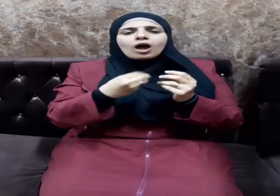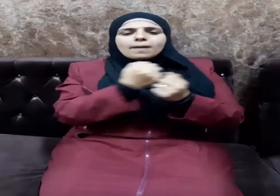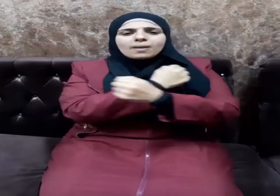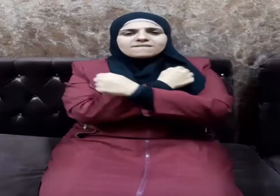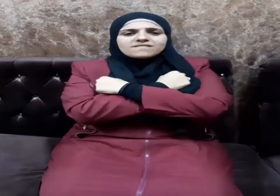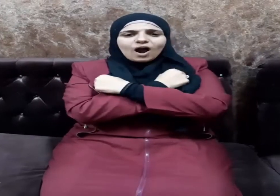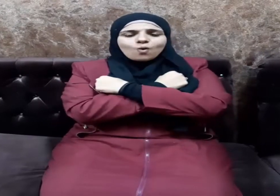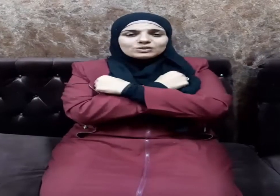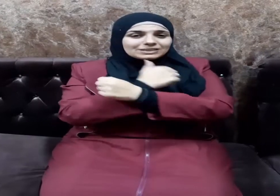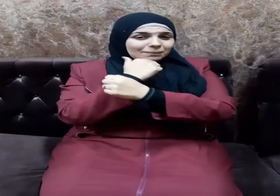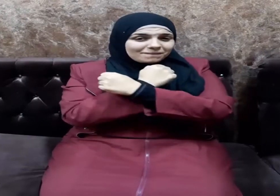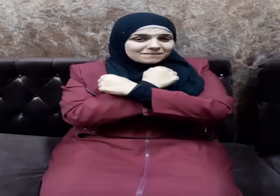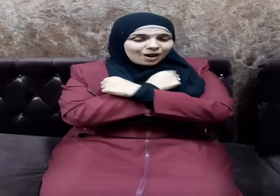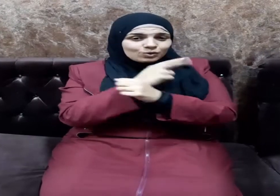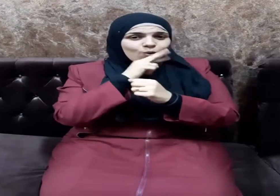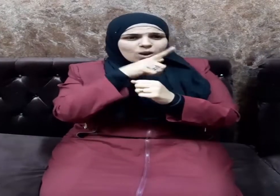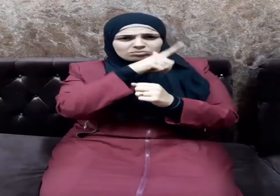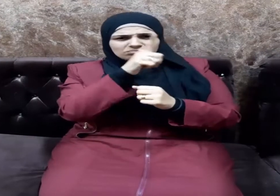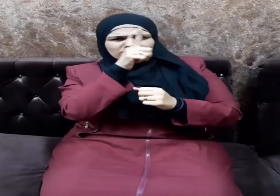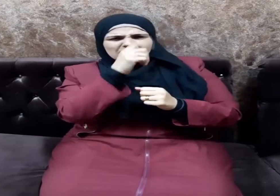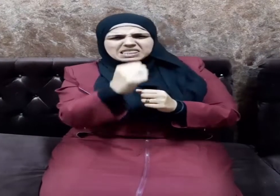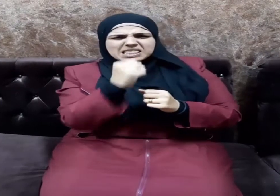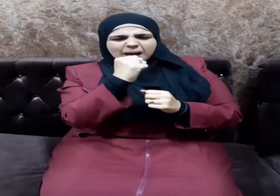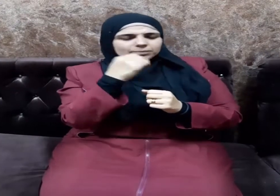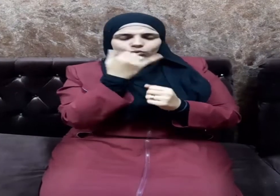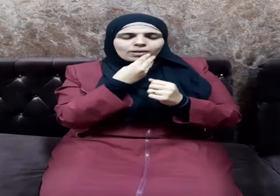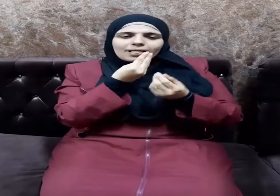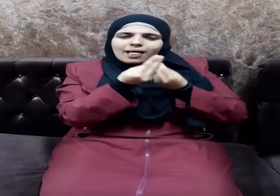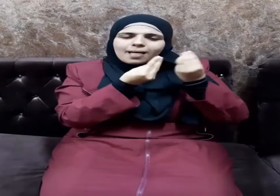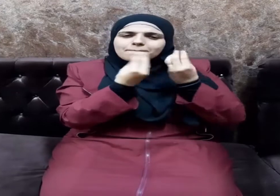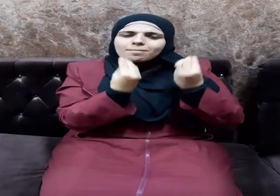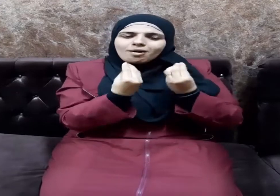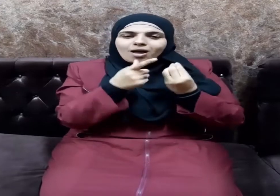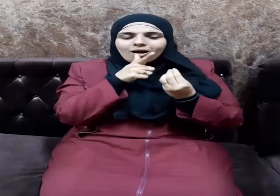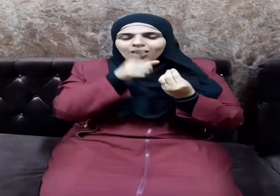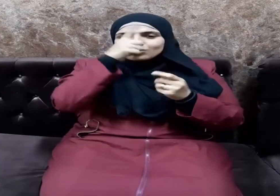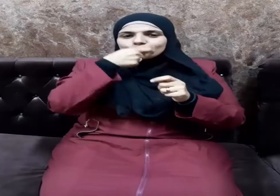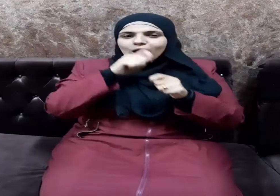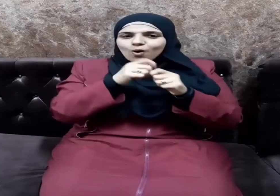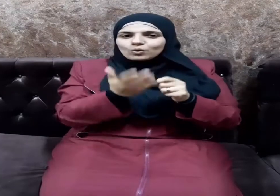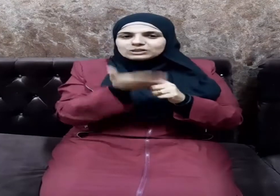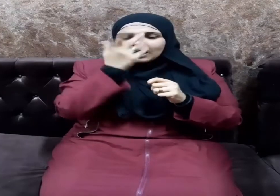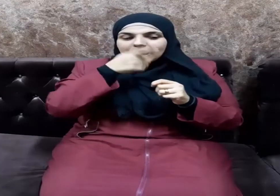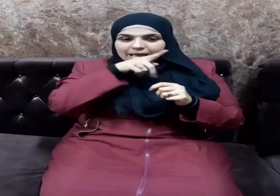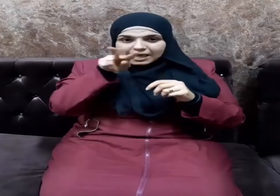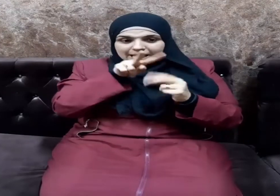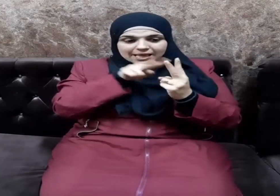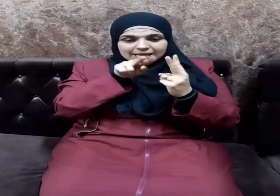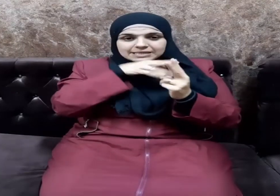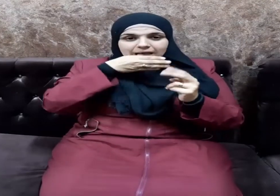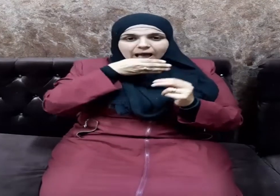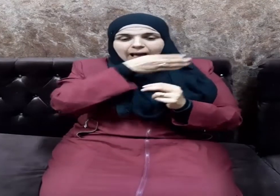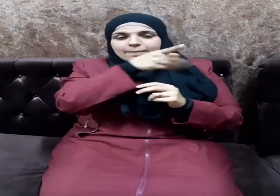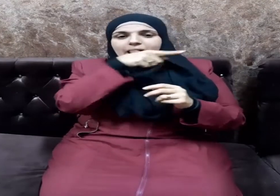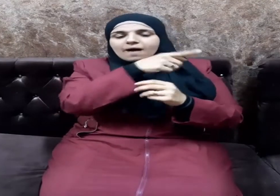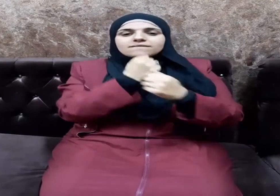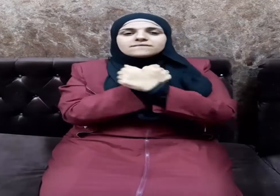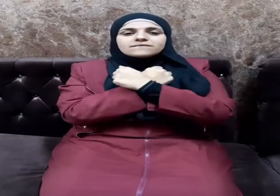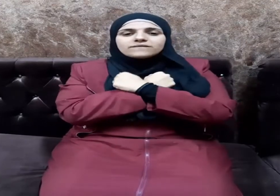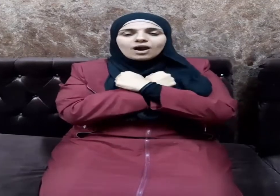لفرعون رغم كبره وعناده قال تعالى اذهبا إلى فرعون إنه